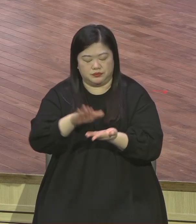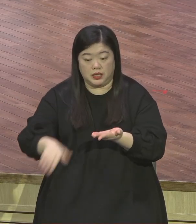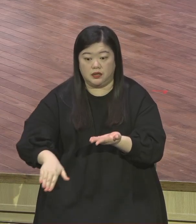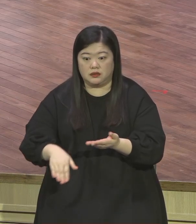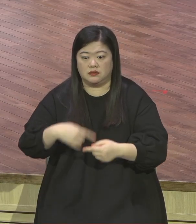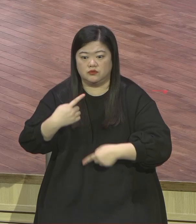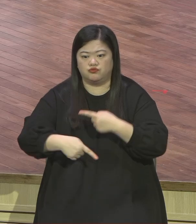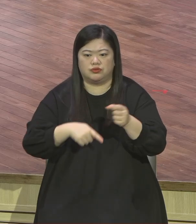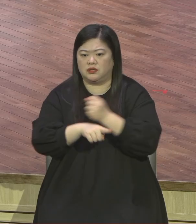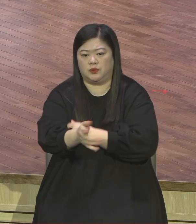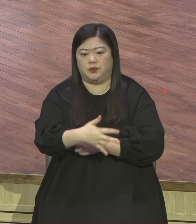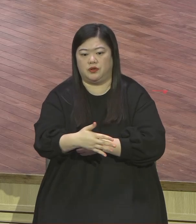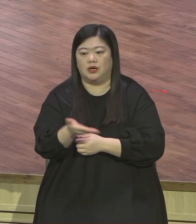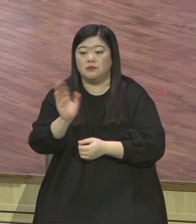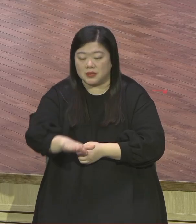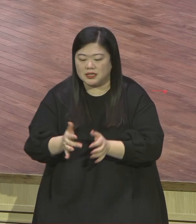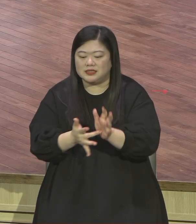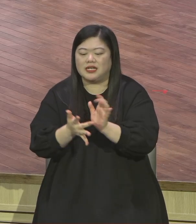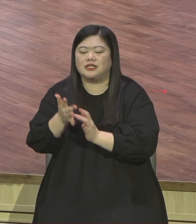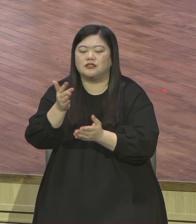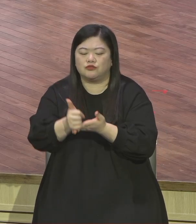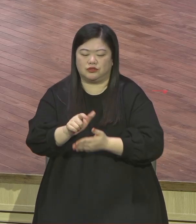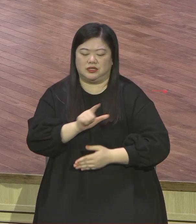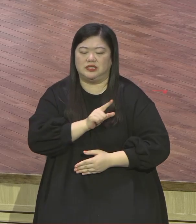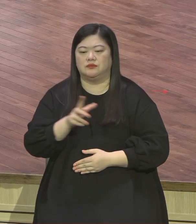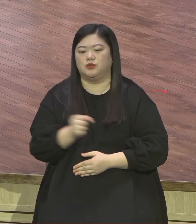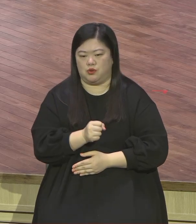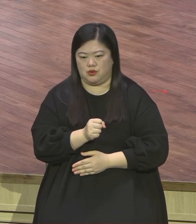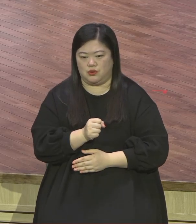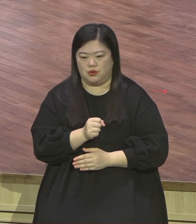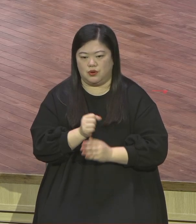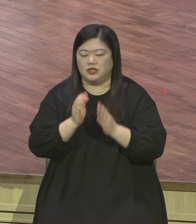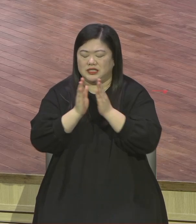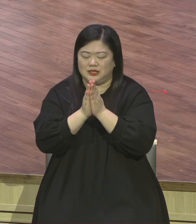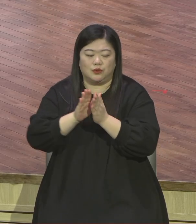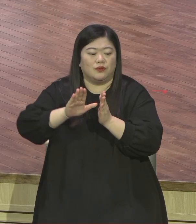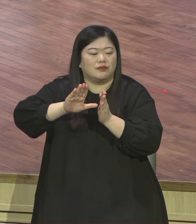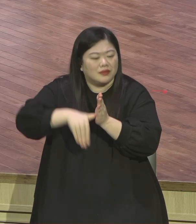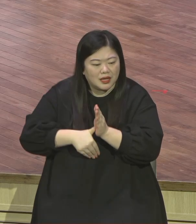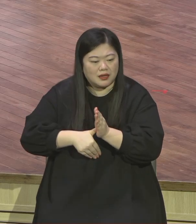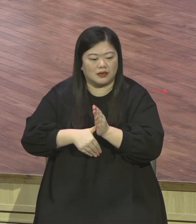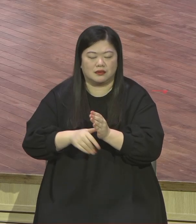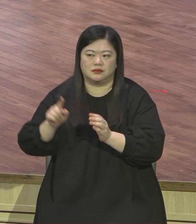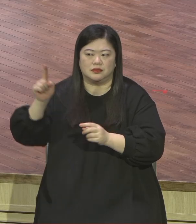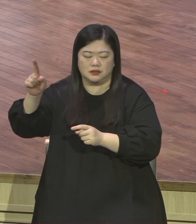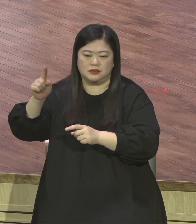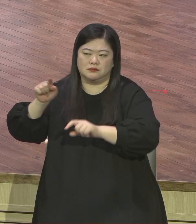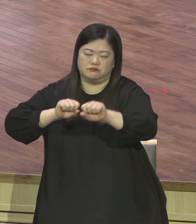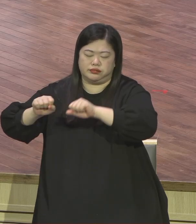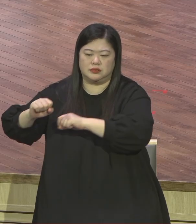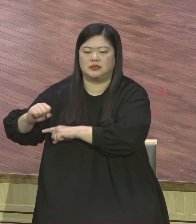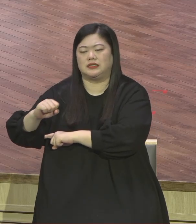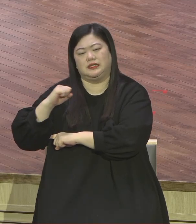보자의 축복이에요 이런 이 보자의 축복을 맛보고 누릴 때 시공간을 초월하는